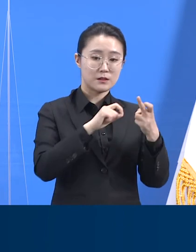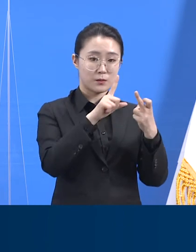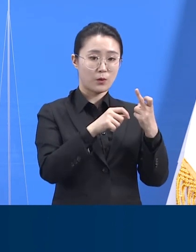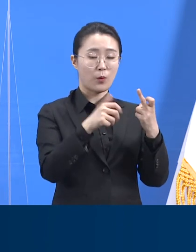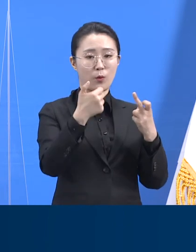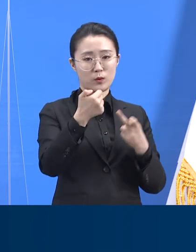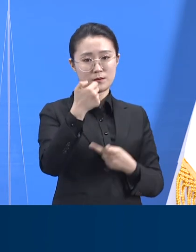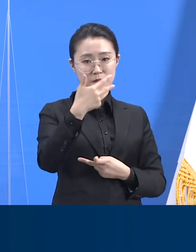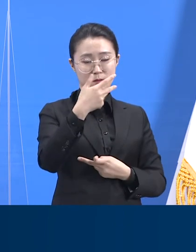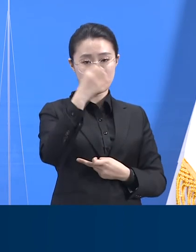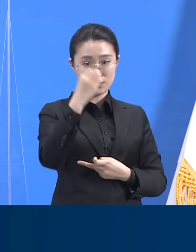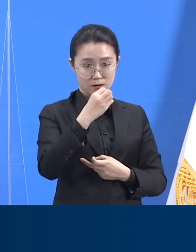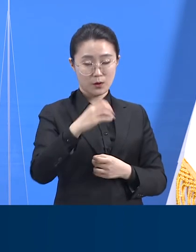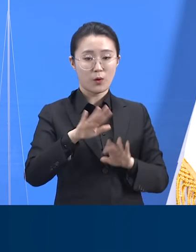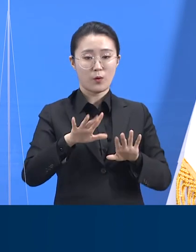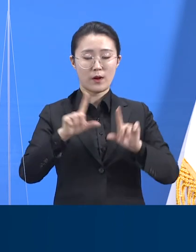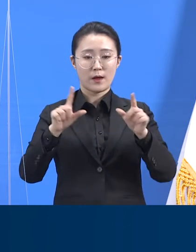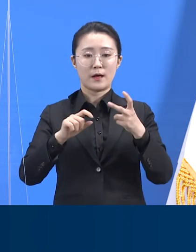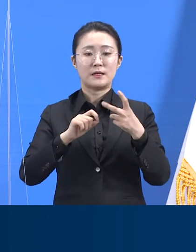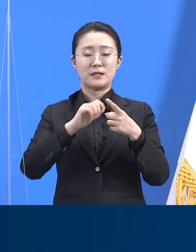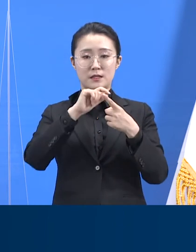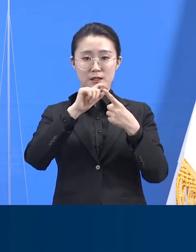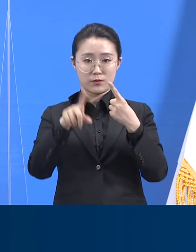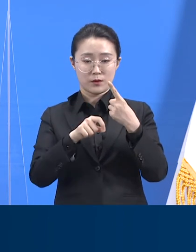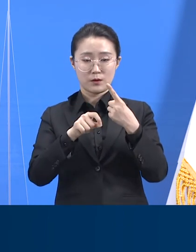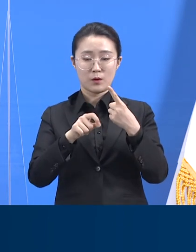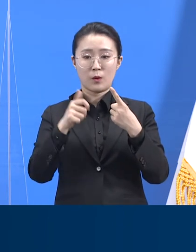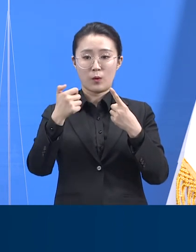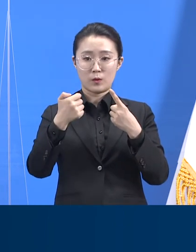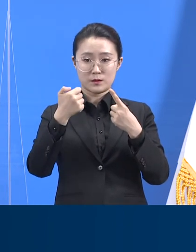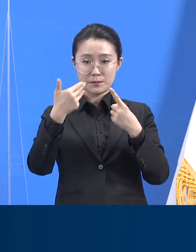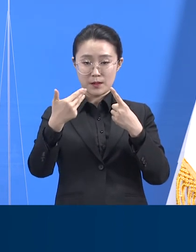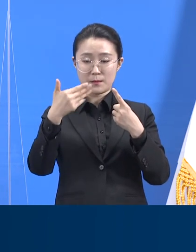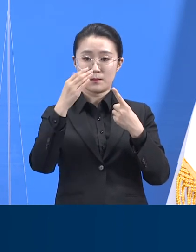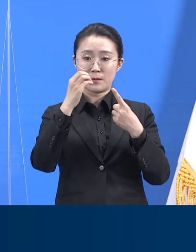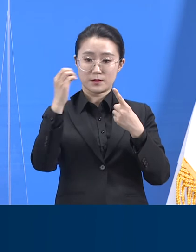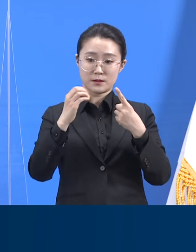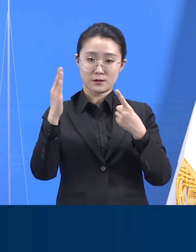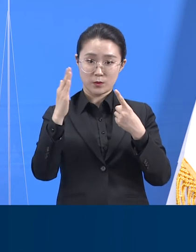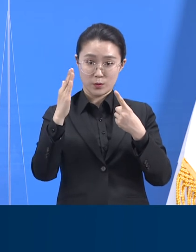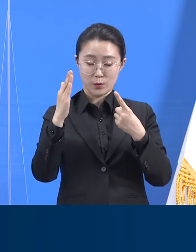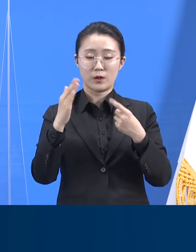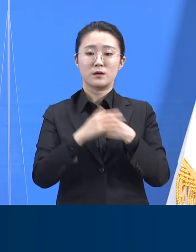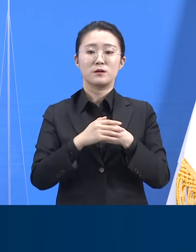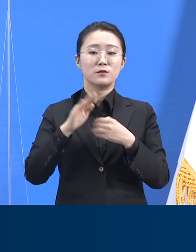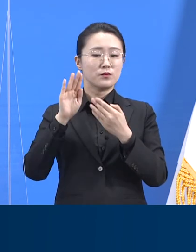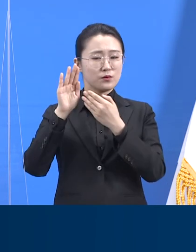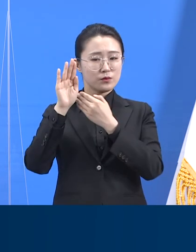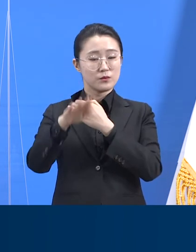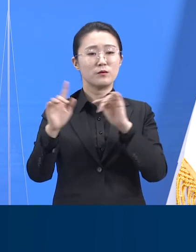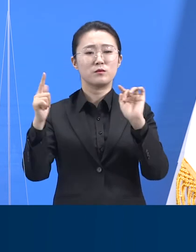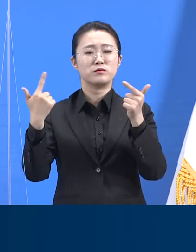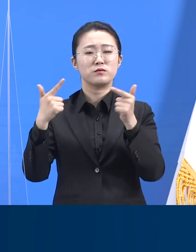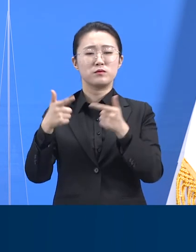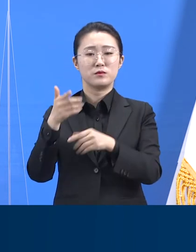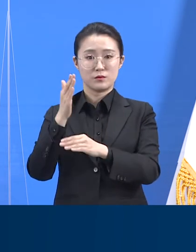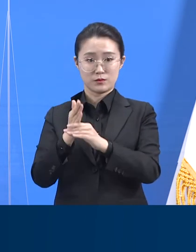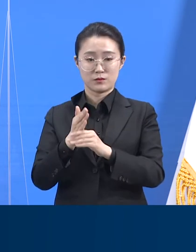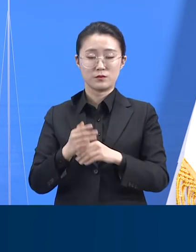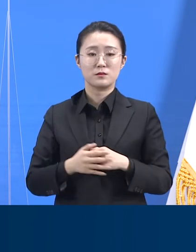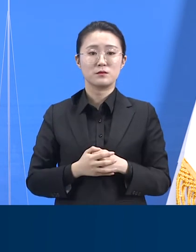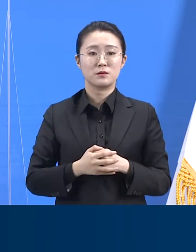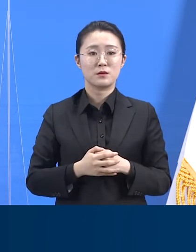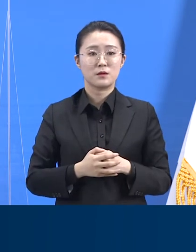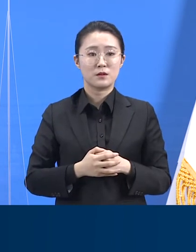올해 1월에 56.8%로 높았다가 이후 감소하는 흐름입니다. 2월에 51